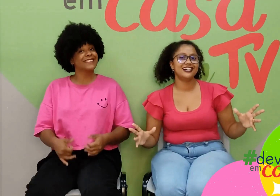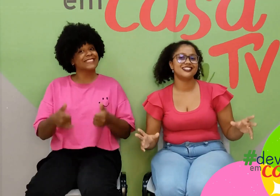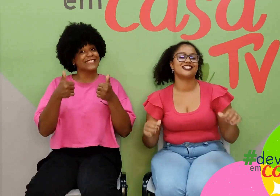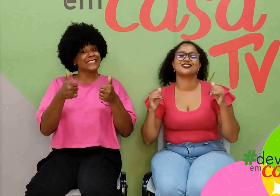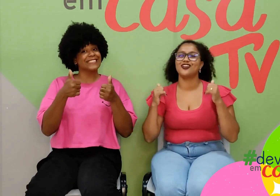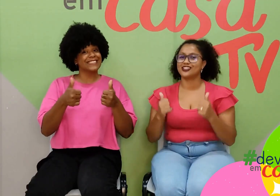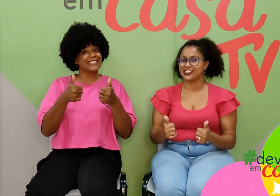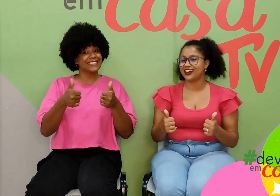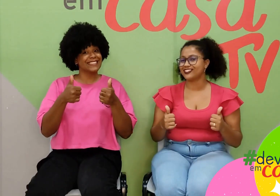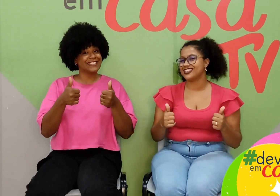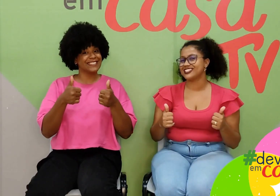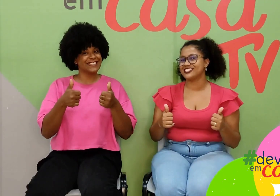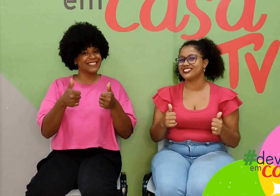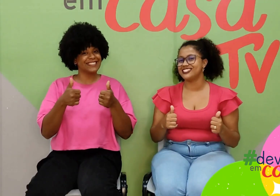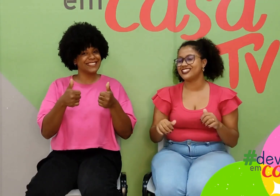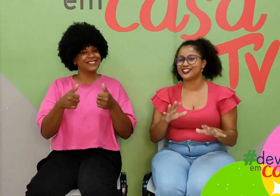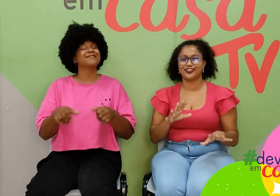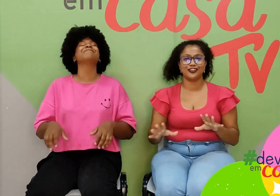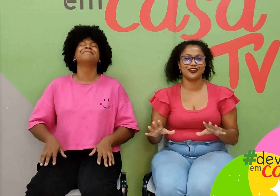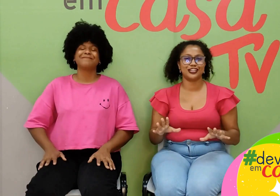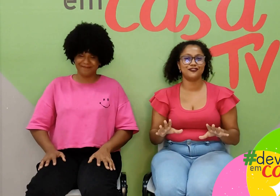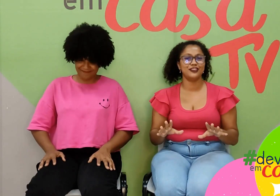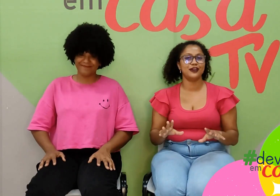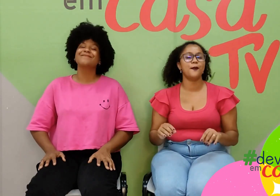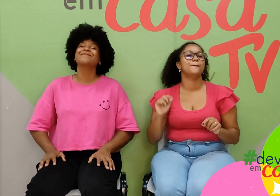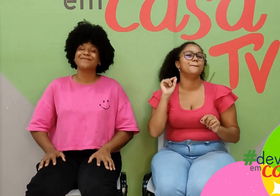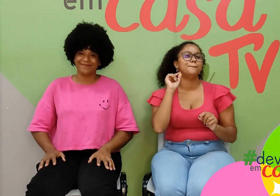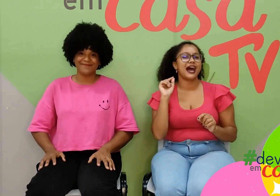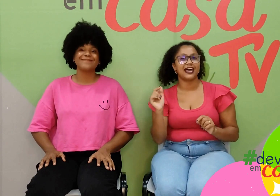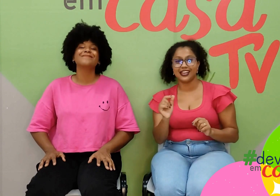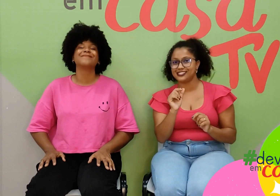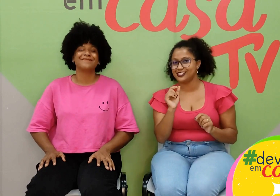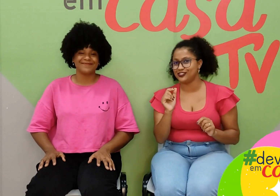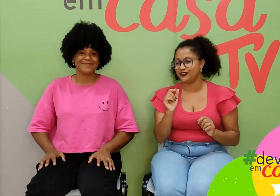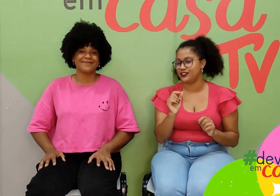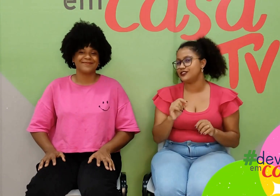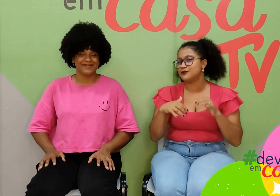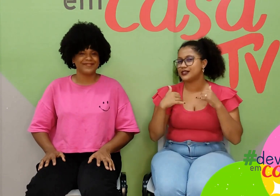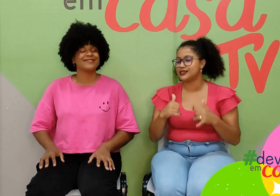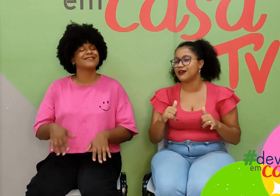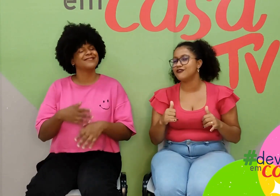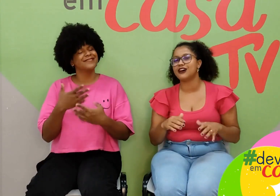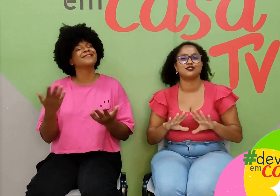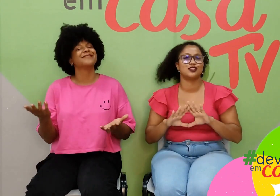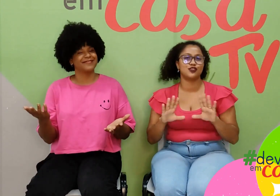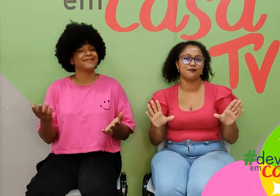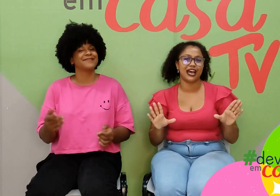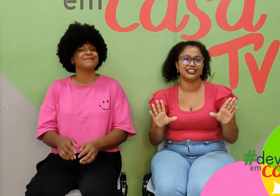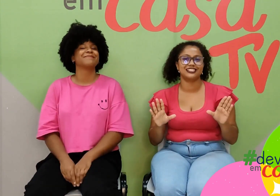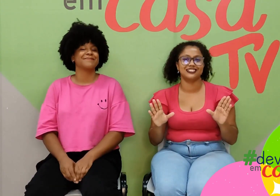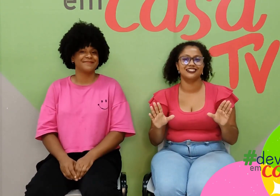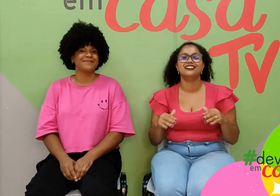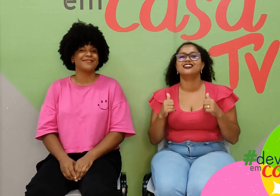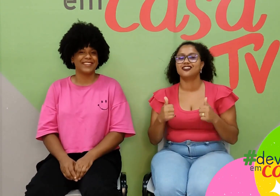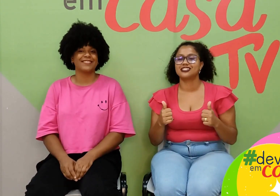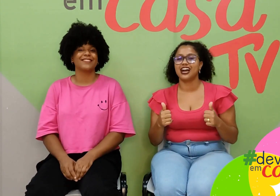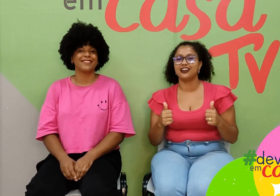crianças? Gostaram dessa dancinha, essa coreografia? Parece difícil, mas é bem fácil, só prática. Gostaram?